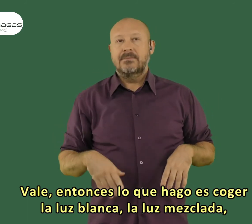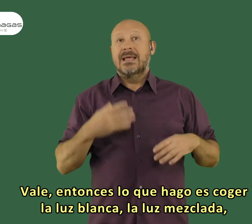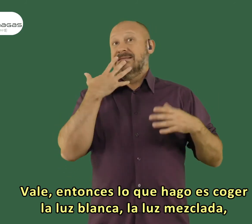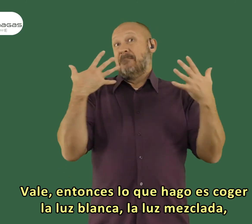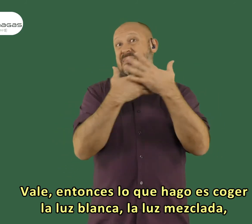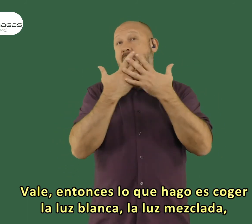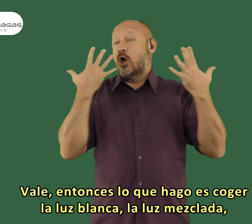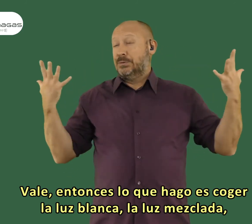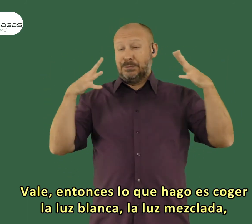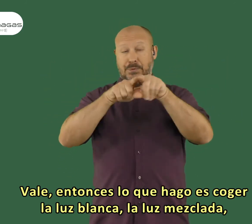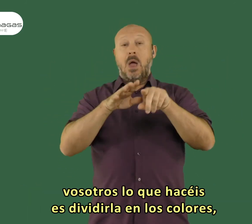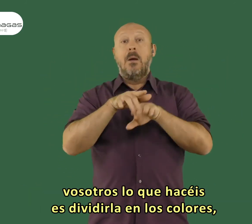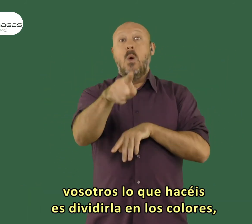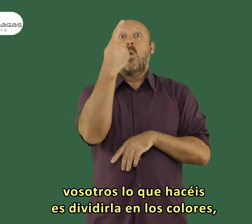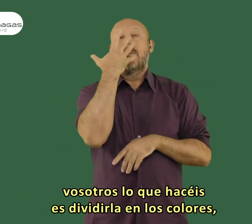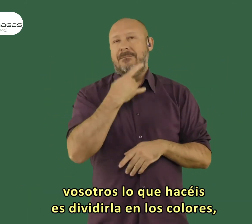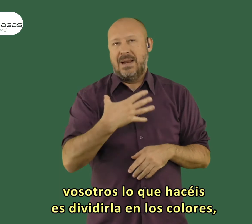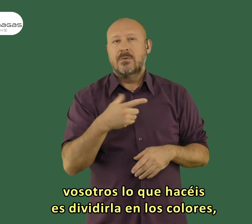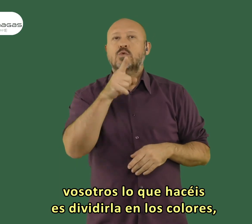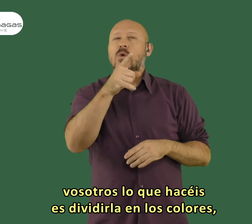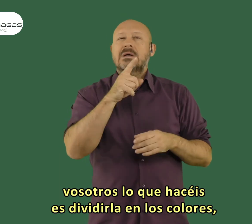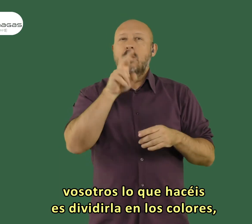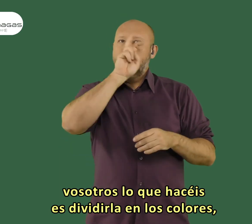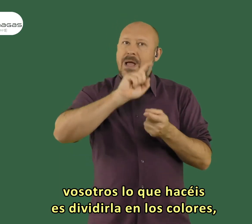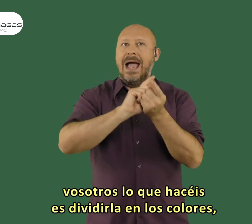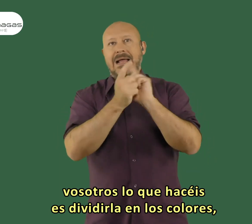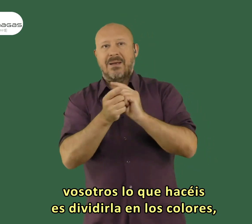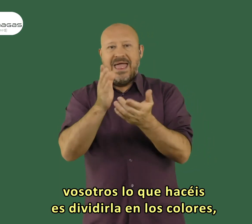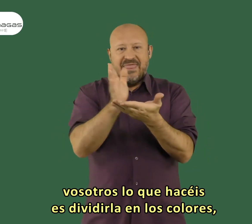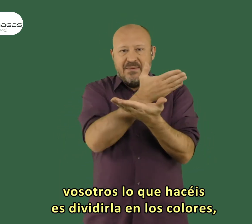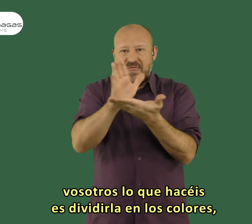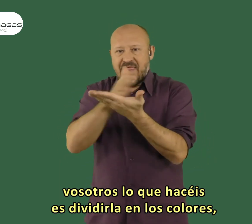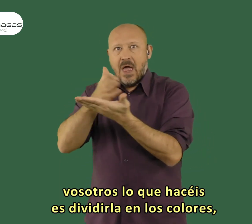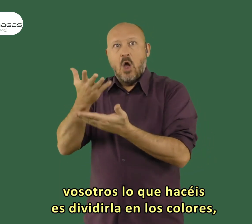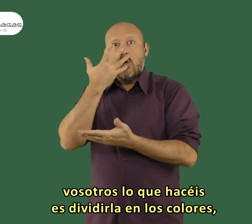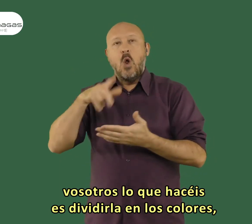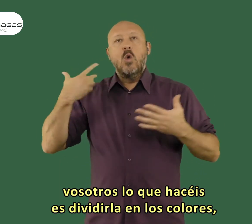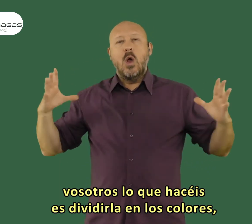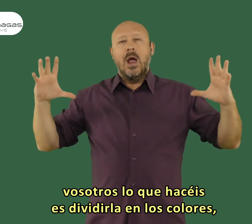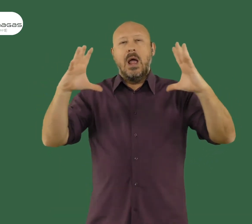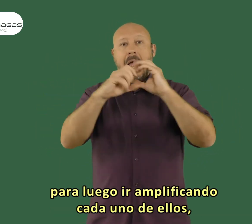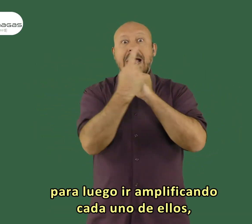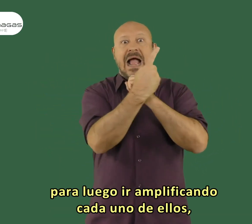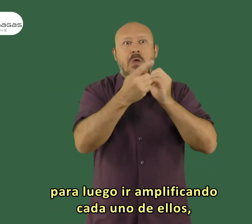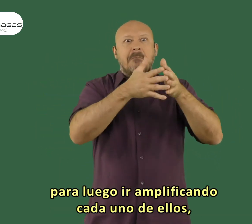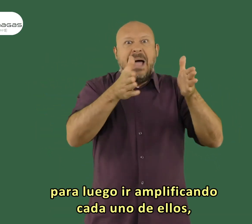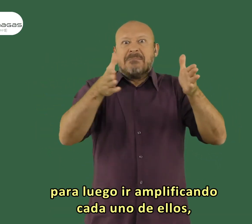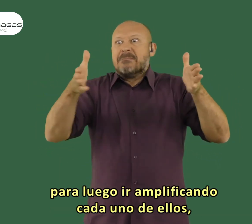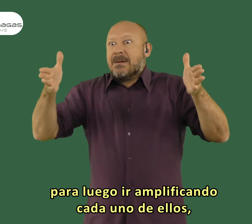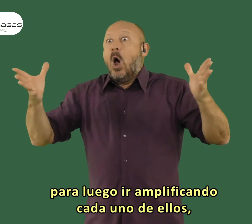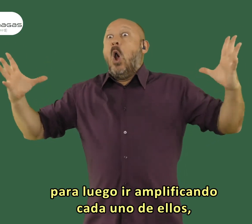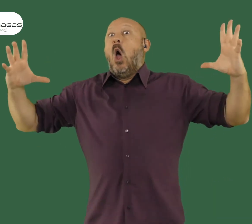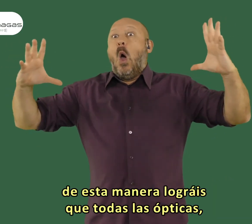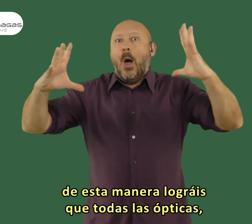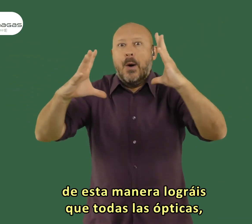blanca por así decirlo la luz mezclada vosotros lo que hacéis es como dividirla en los colores para luego ir amplificando